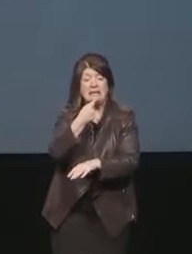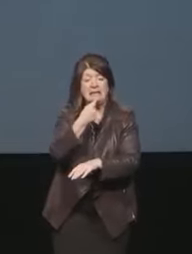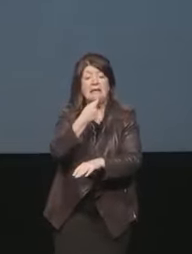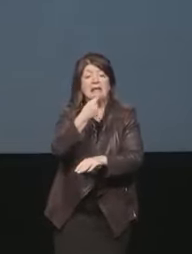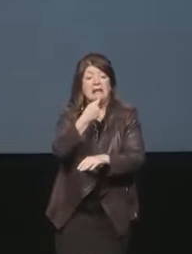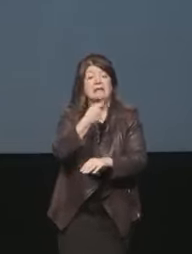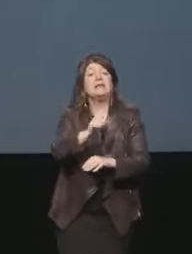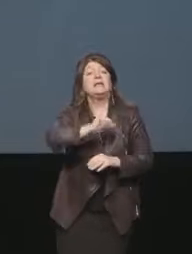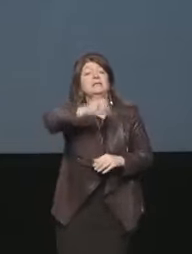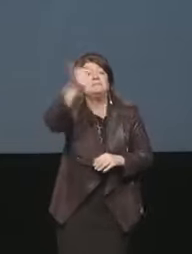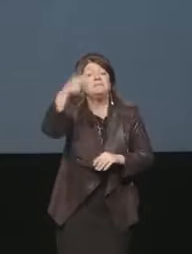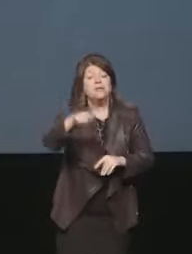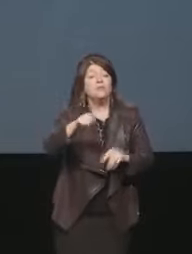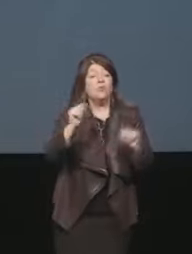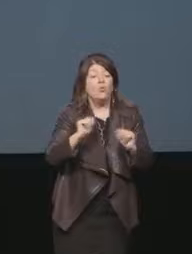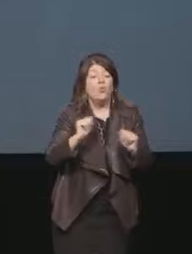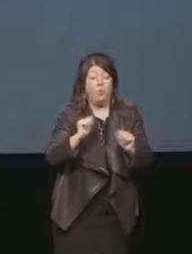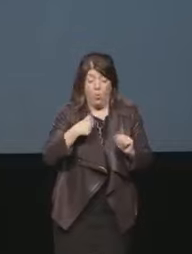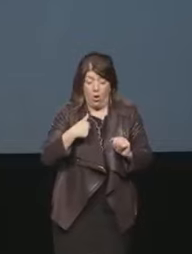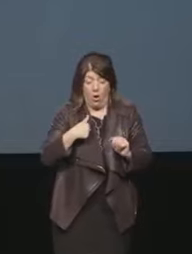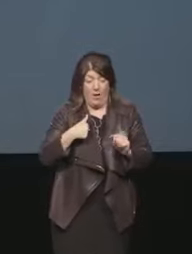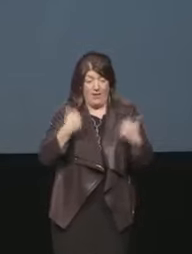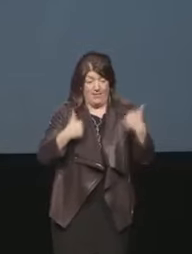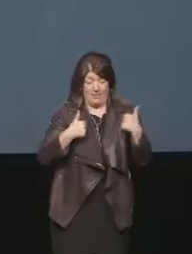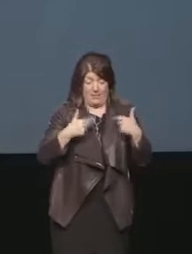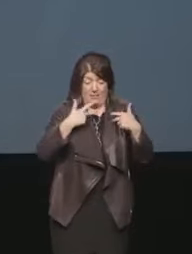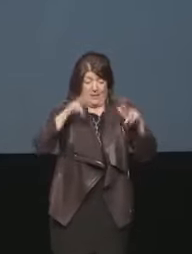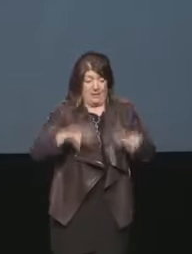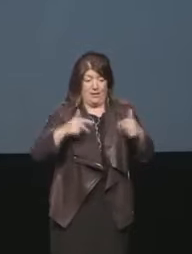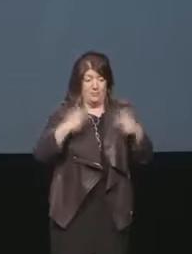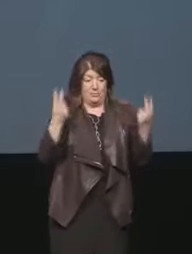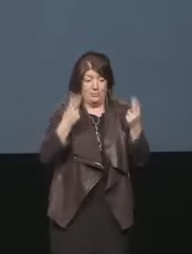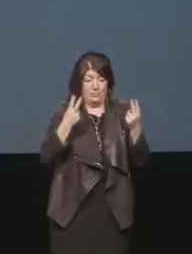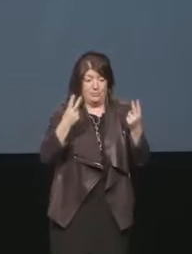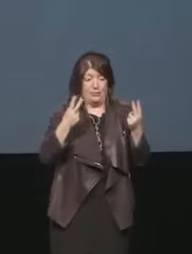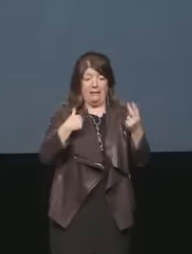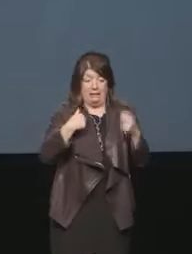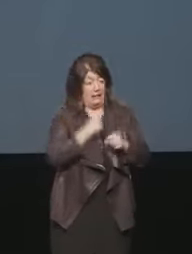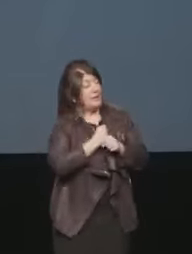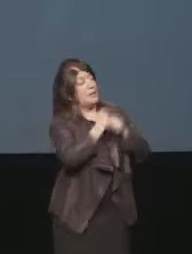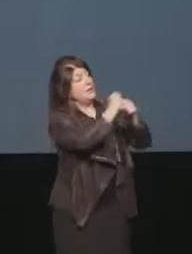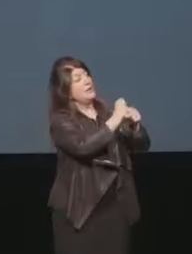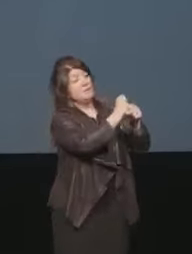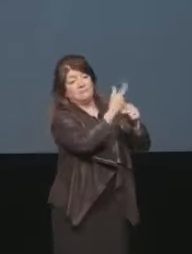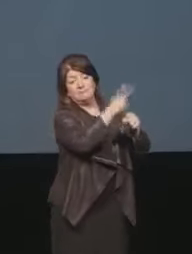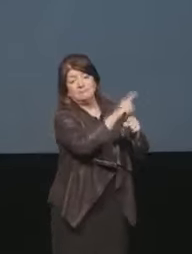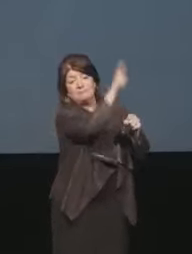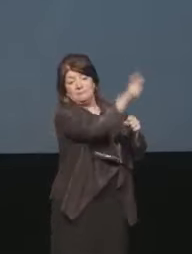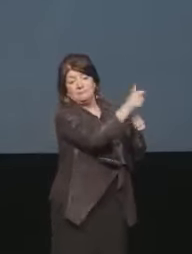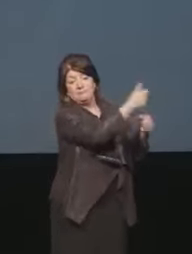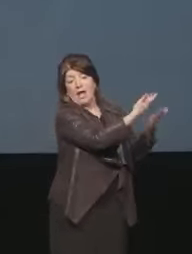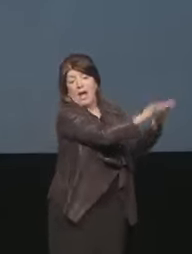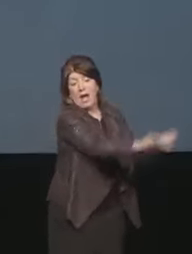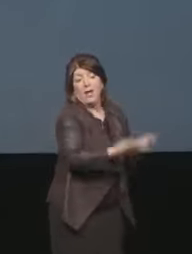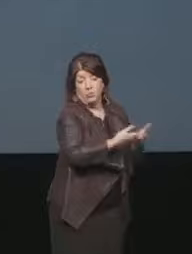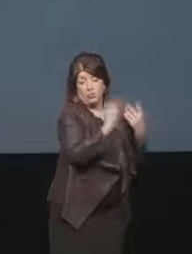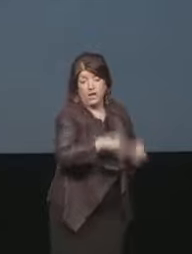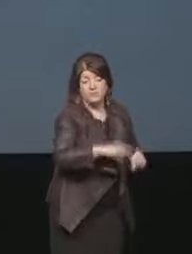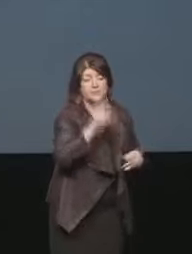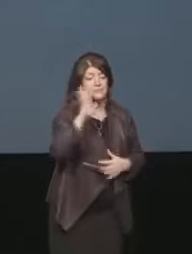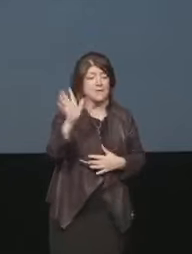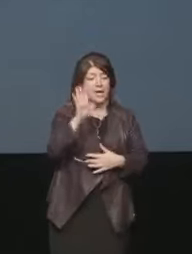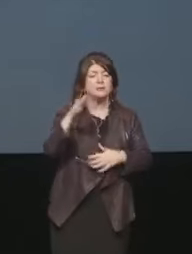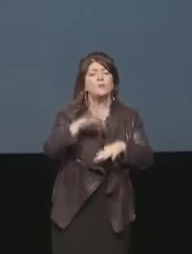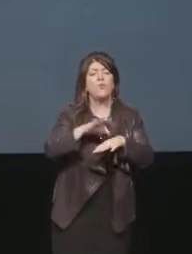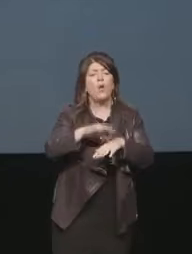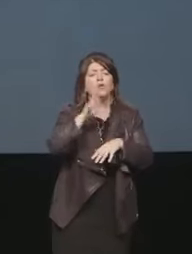possono prendere decisioni direttamente. Quindi, per sfadare un mito errato quando si parla di